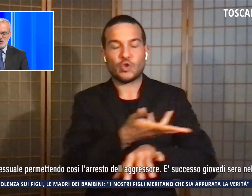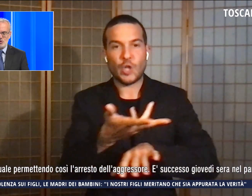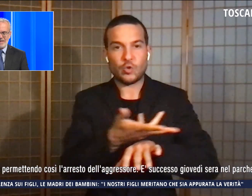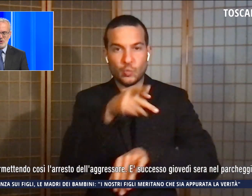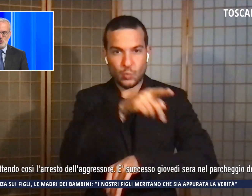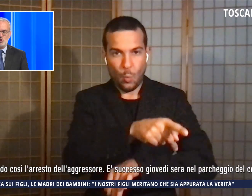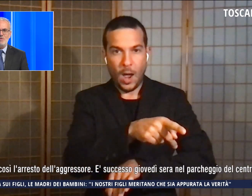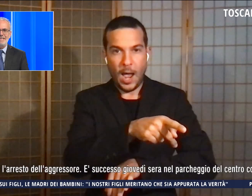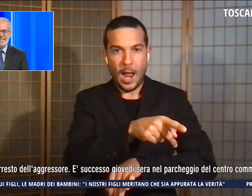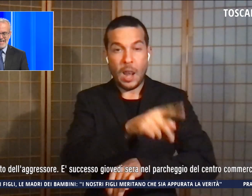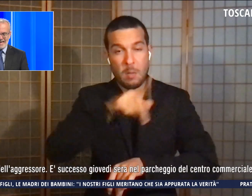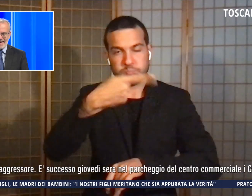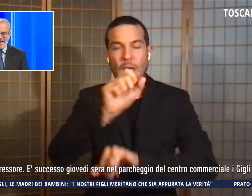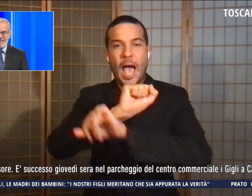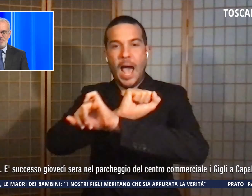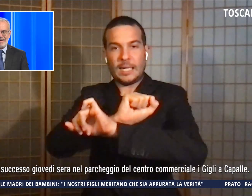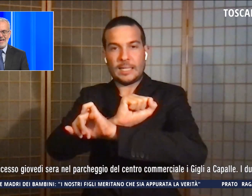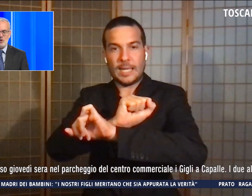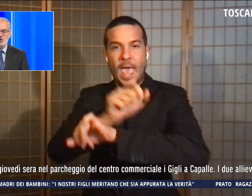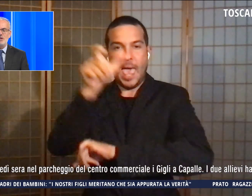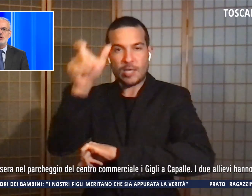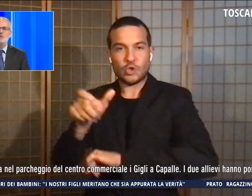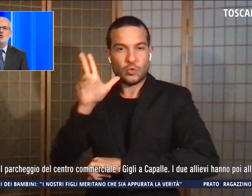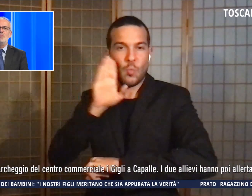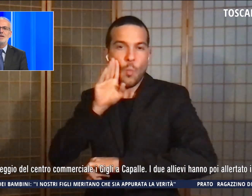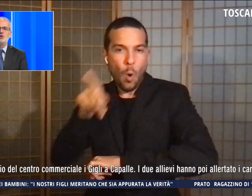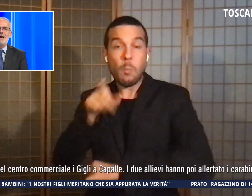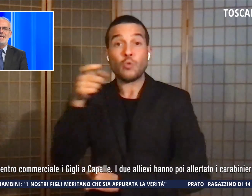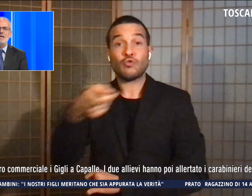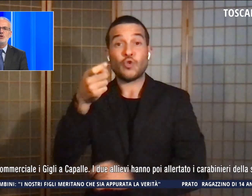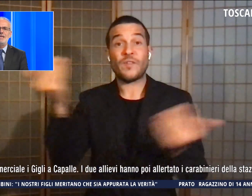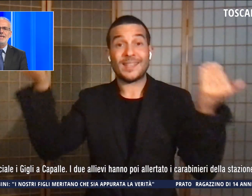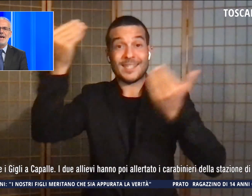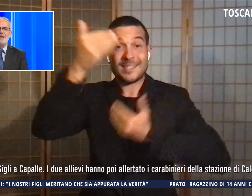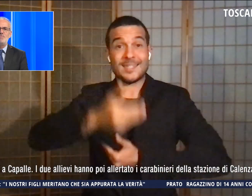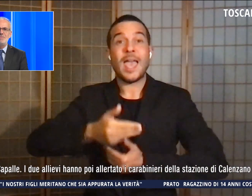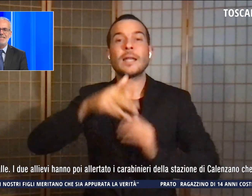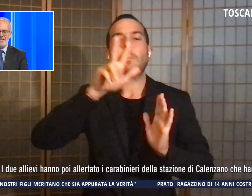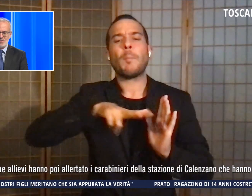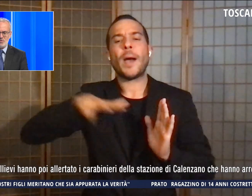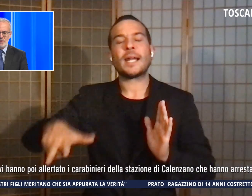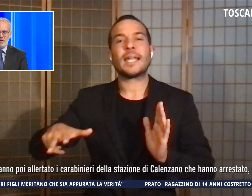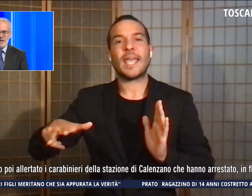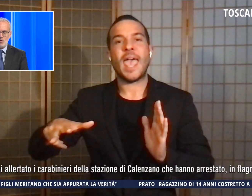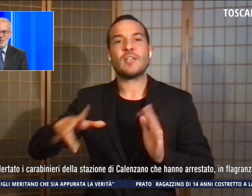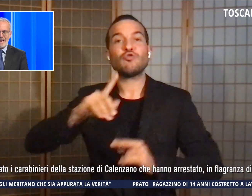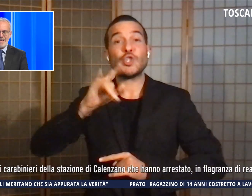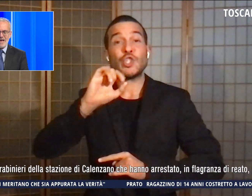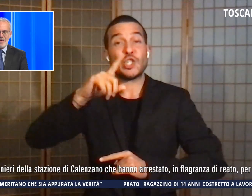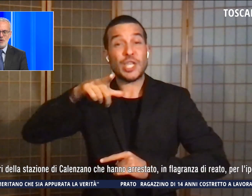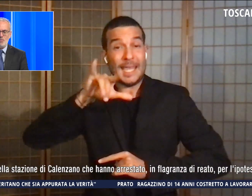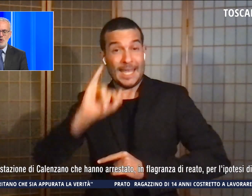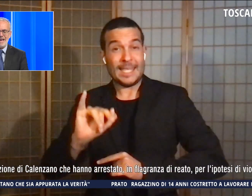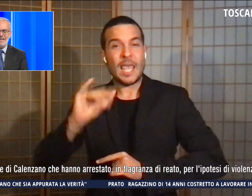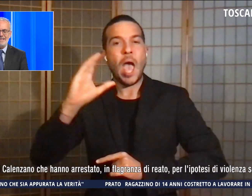È successo giovedì sera nel parcheggio del centro commerciale Igigli a Campi Bisenzio. I due